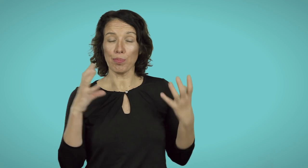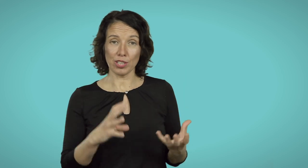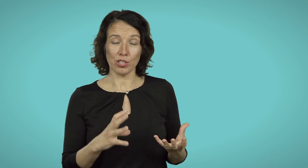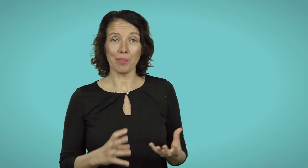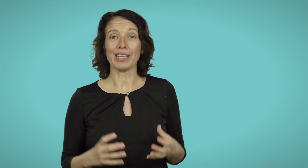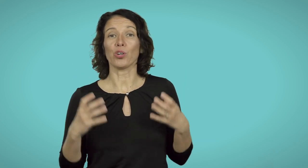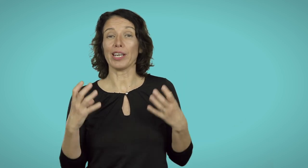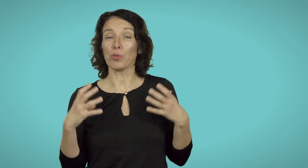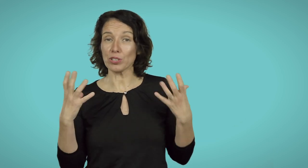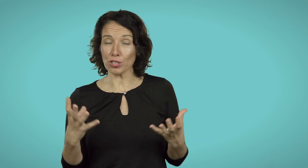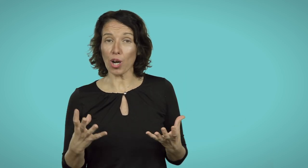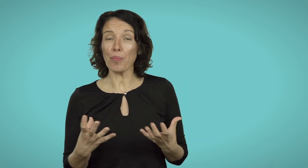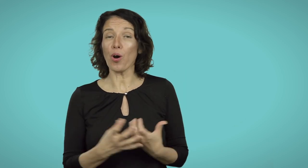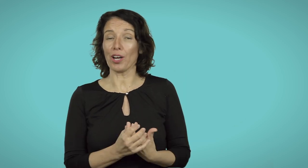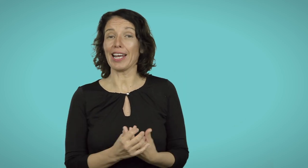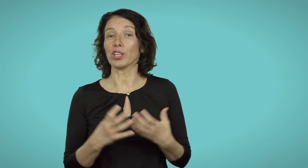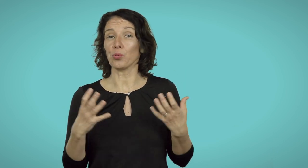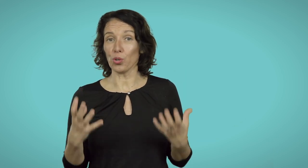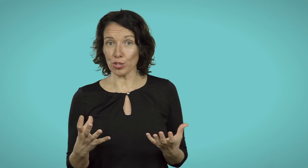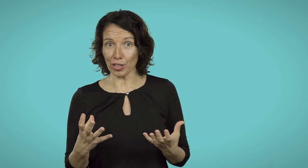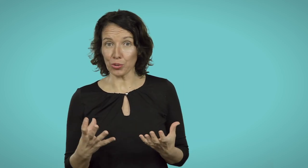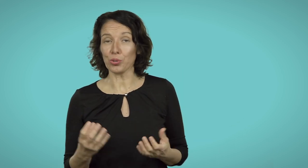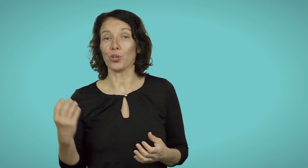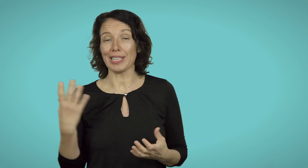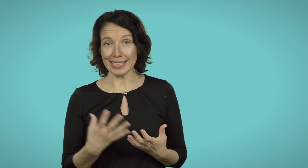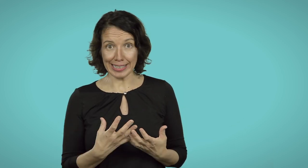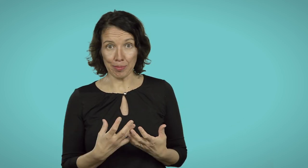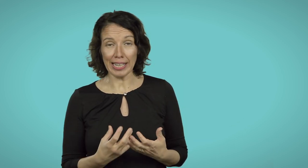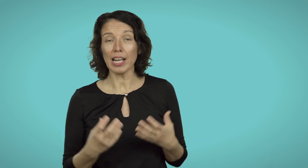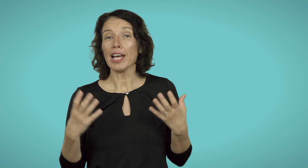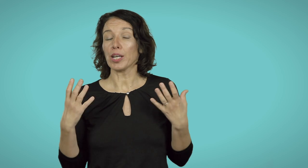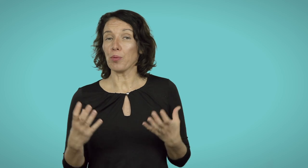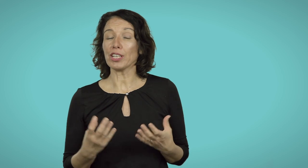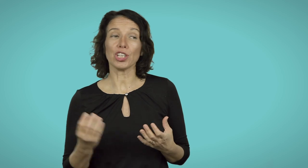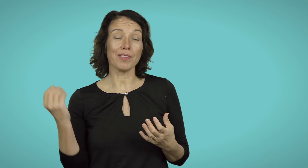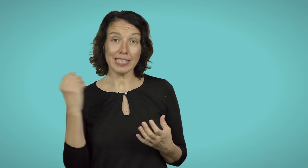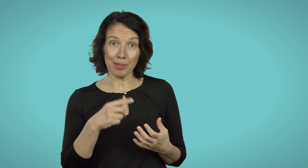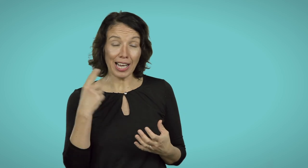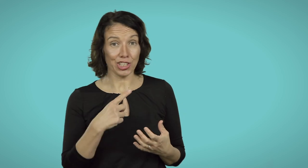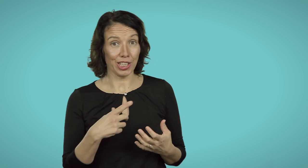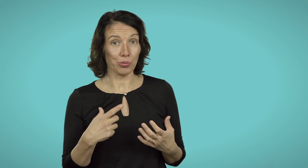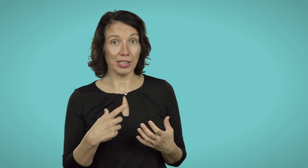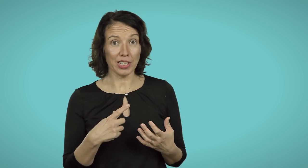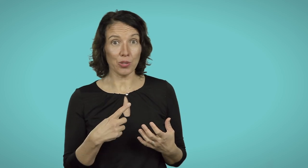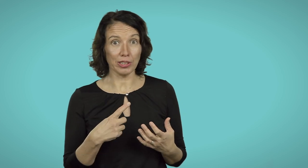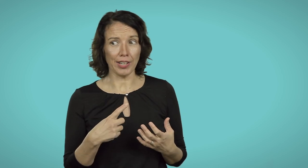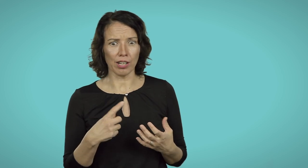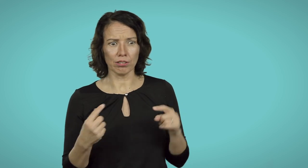posizionamento e a questo scopo ho creato un corso gratuito in 7 mail che puoi ricevere se mi lasci il tuo indirizzo qua di fianco